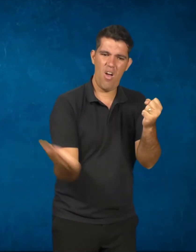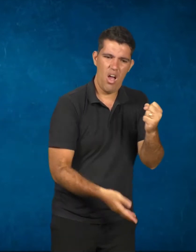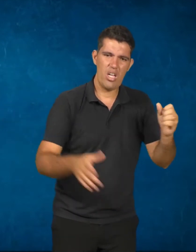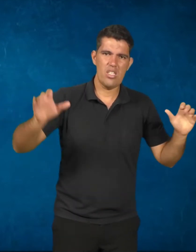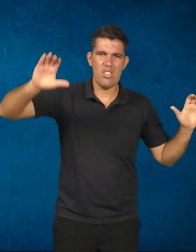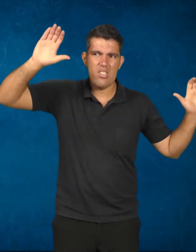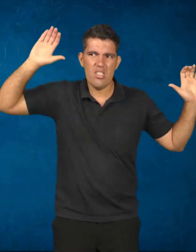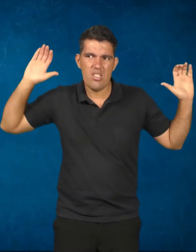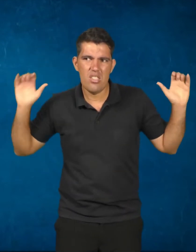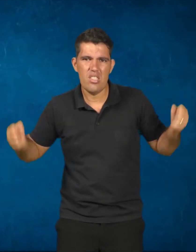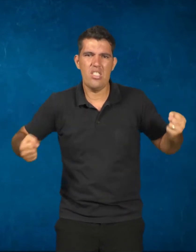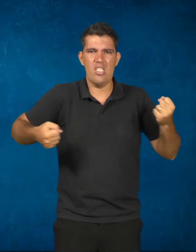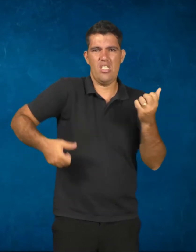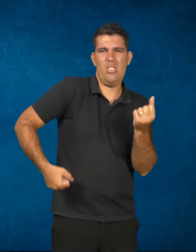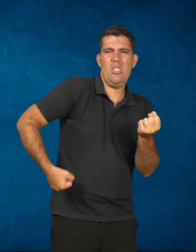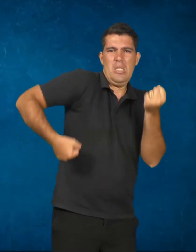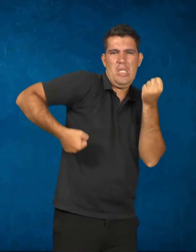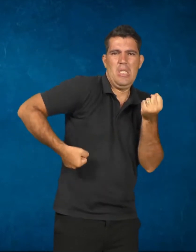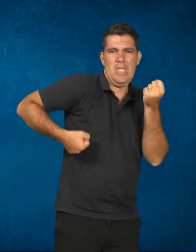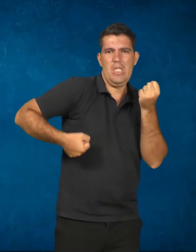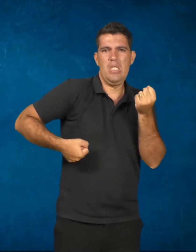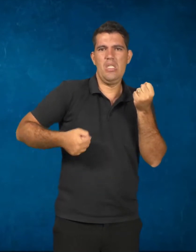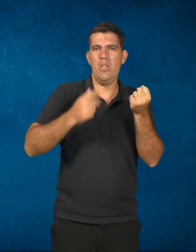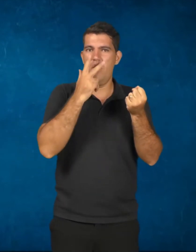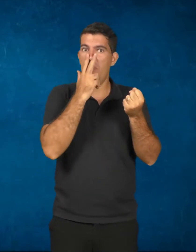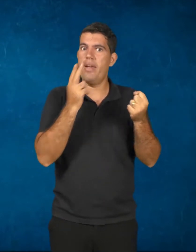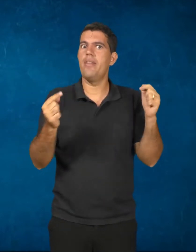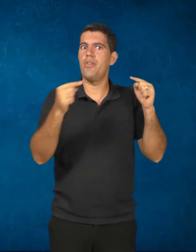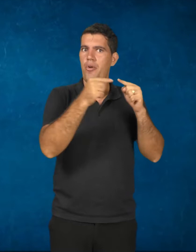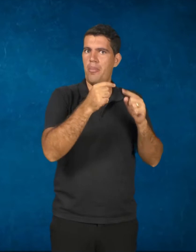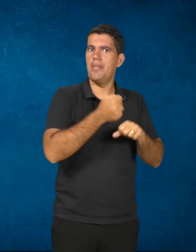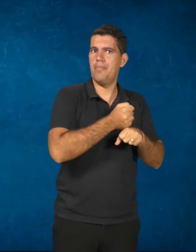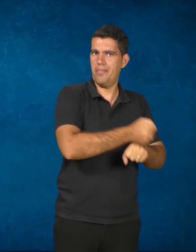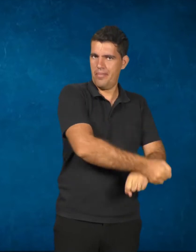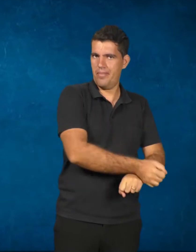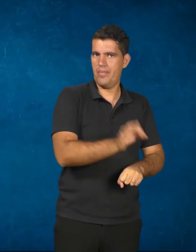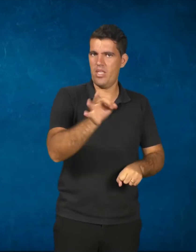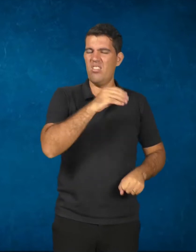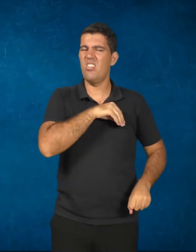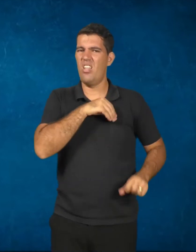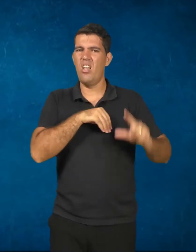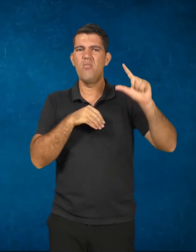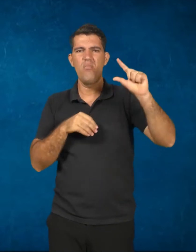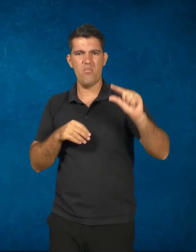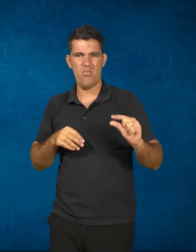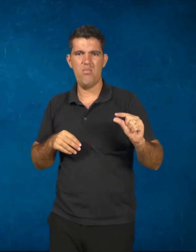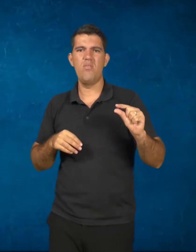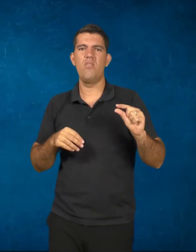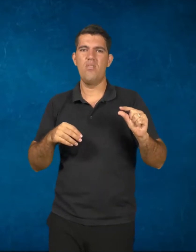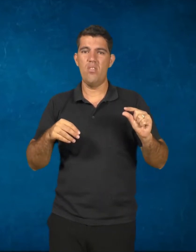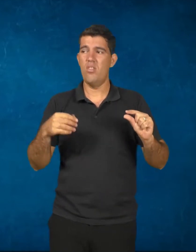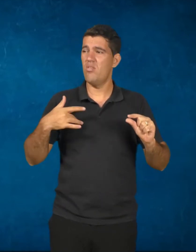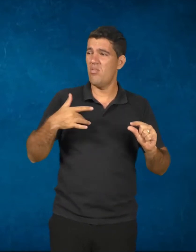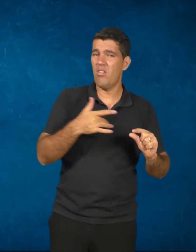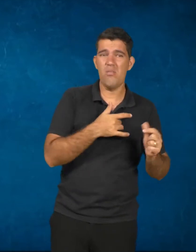que executa um trabalho bem análogo ao trabalho escravo. Mal remunerado, em condições insalubres.